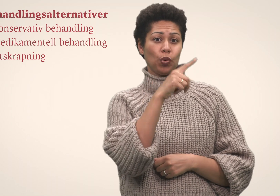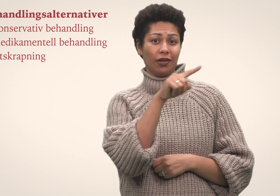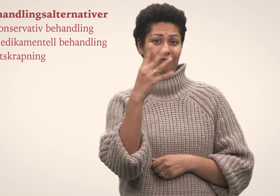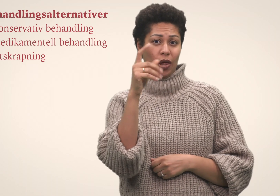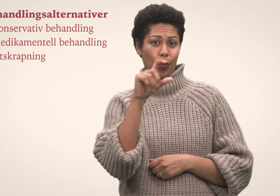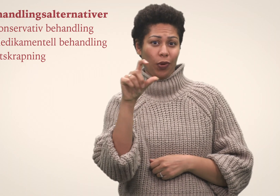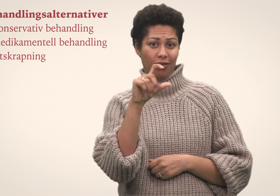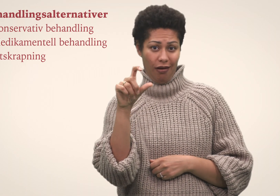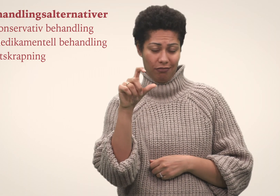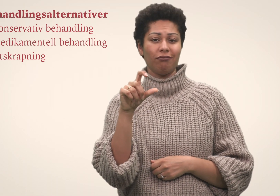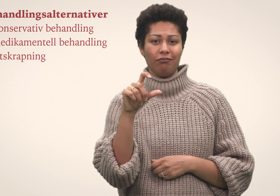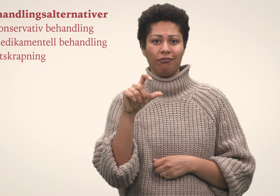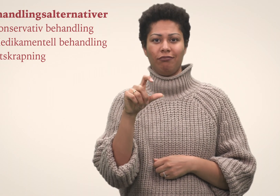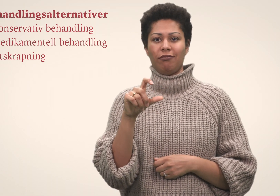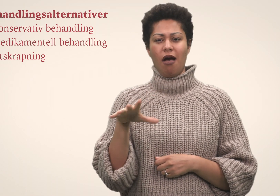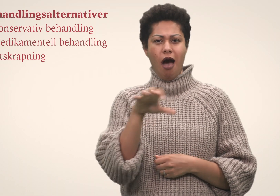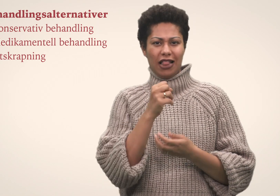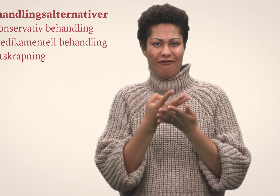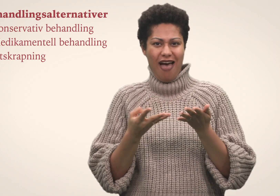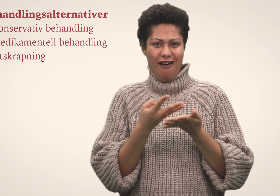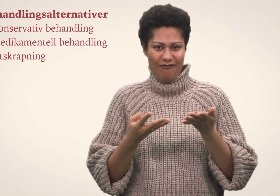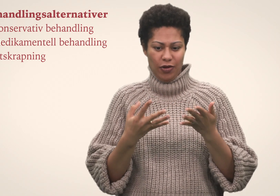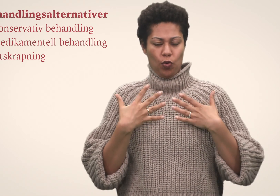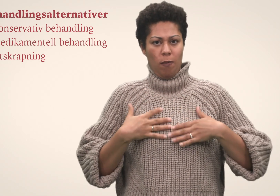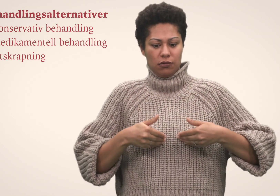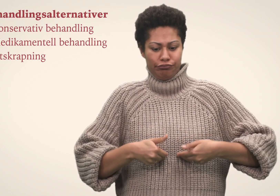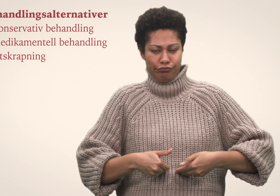Det kan ta to til fire uker for alt vev er støtt ut av kroppen.